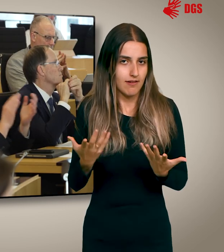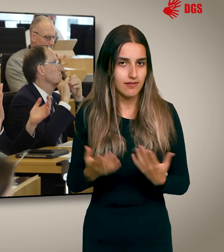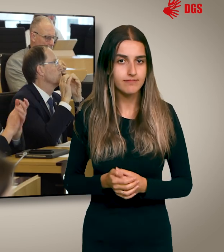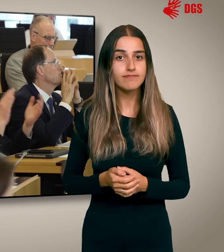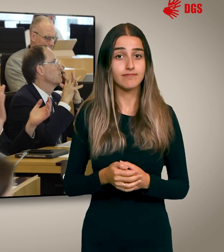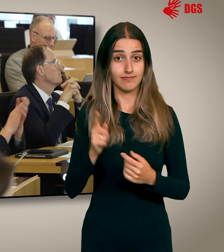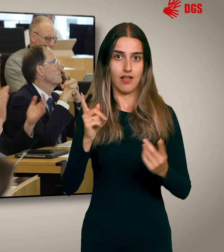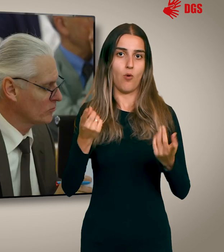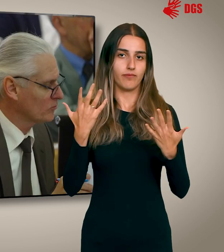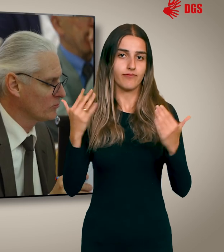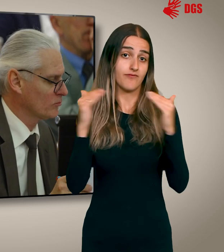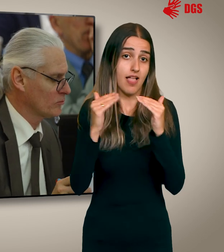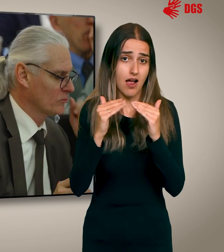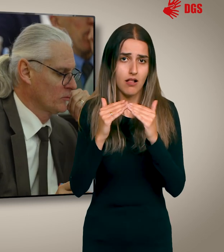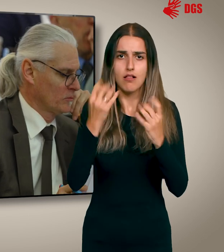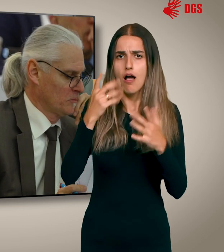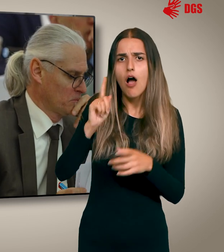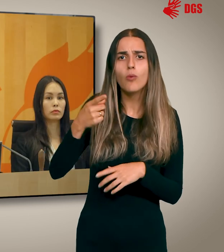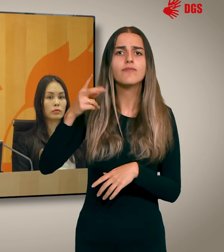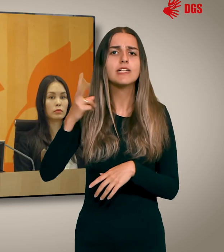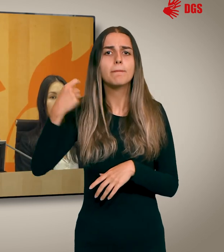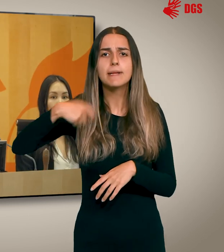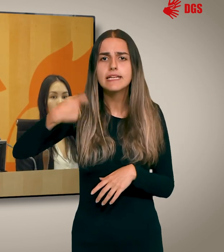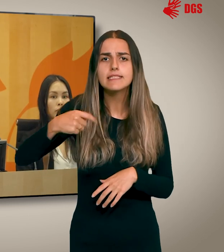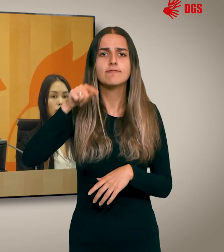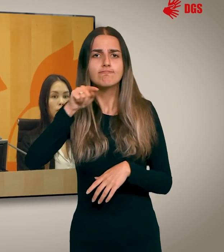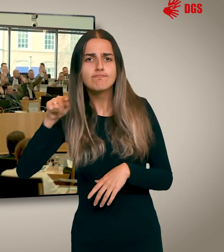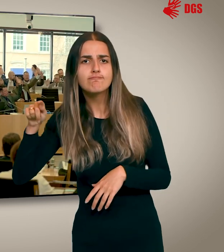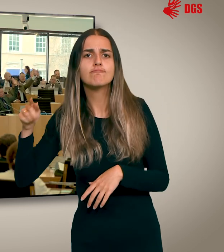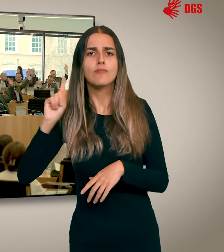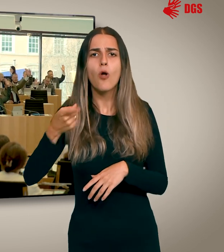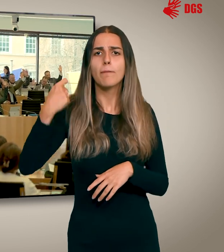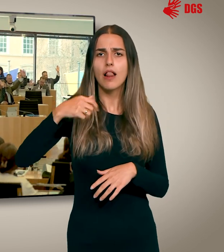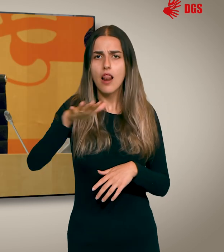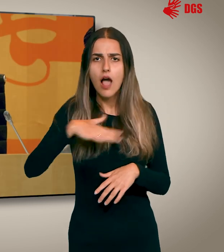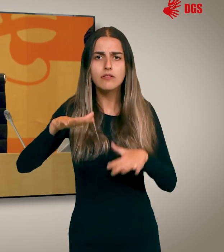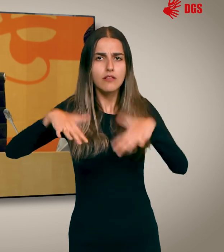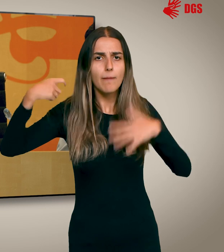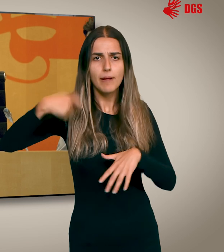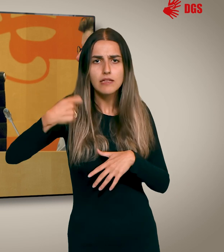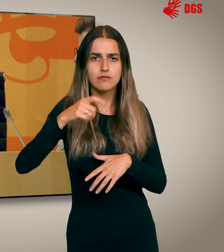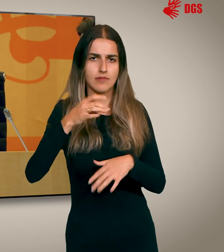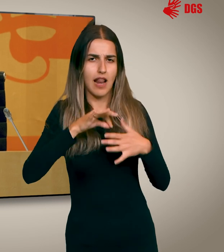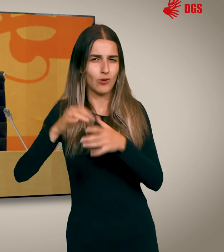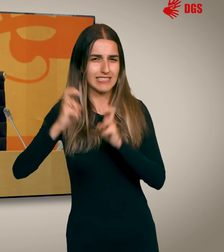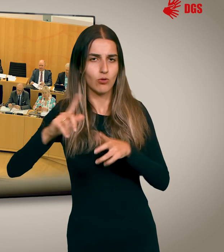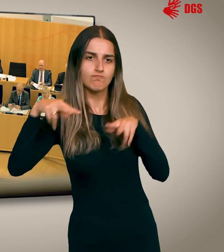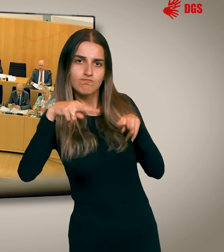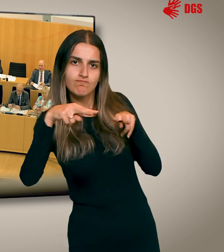Dass es dabei aber trotzdem fair zugeht, darauf achten die Vizepräsidentinnen und Präsidenten und ich als Landtagspräsidentin bei der